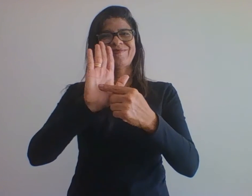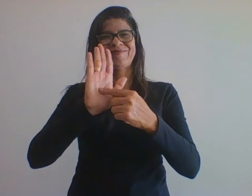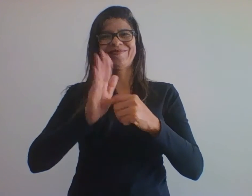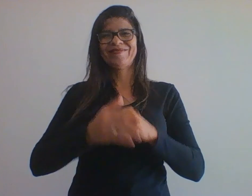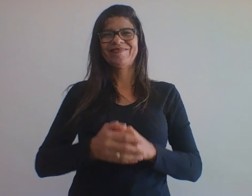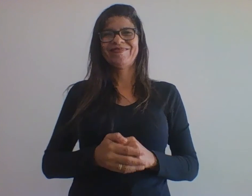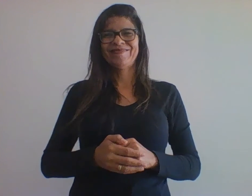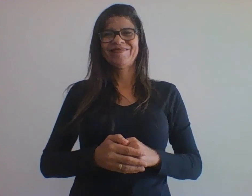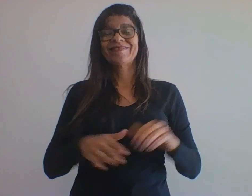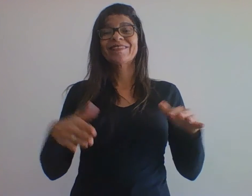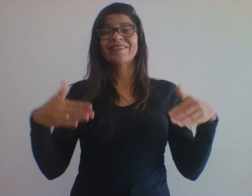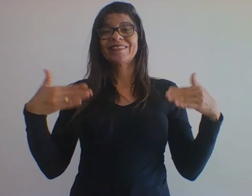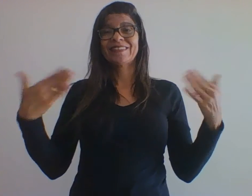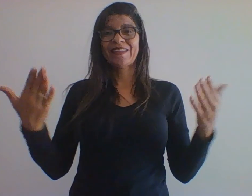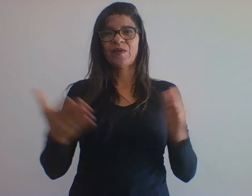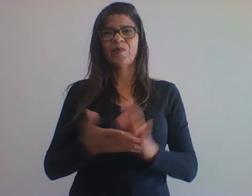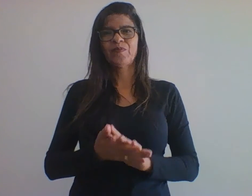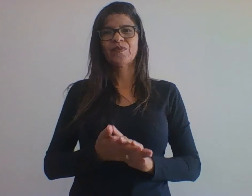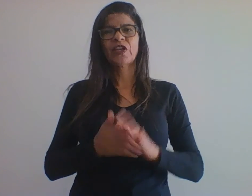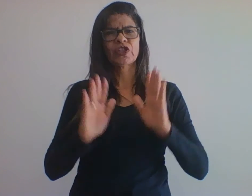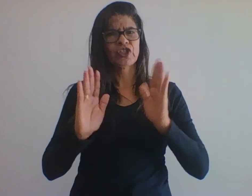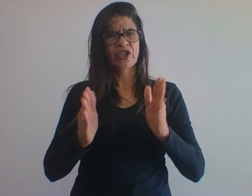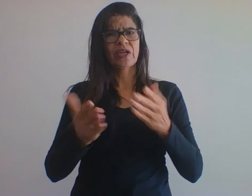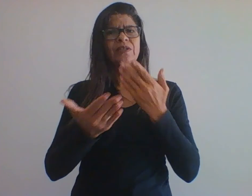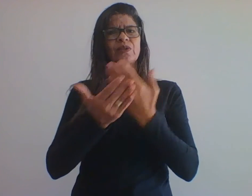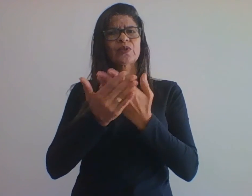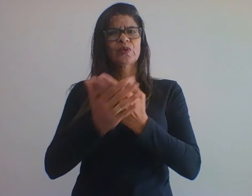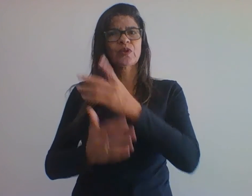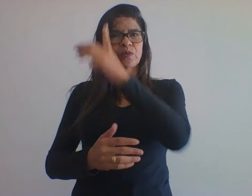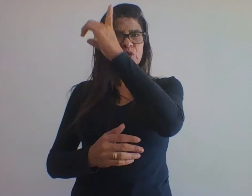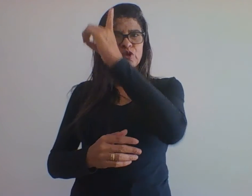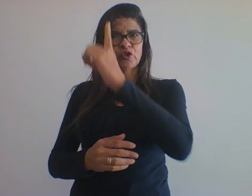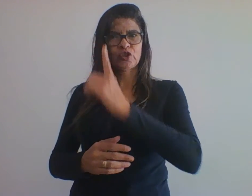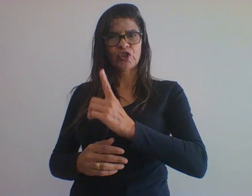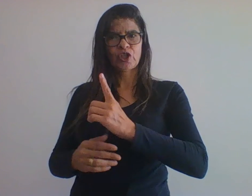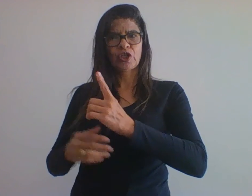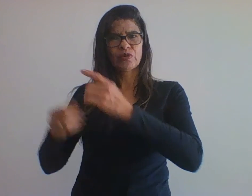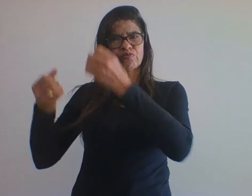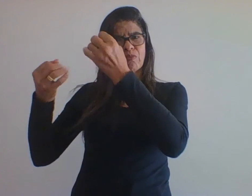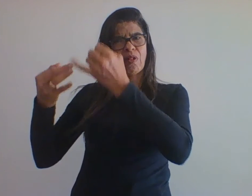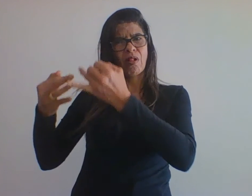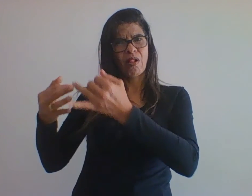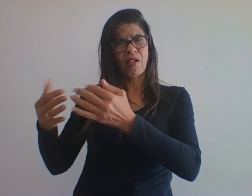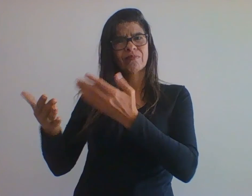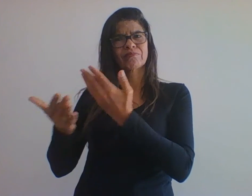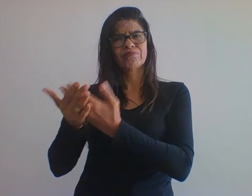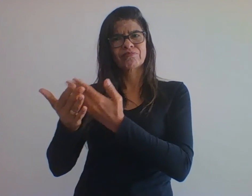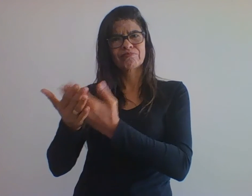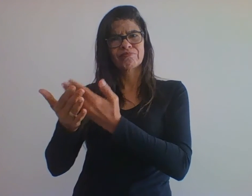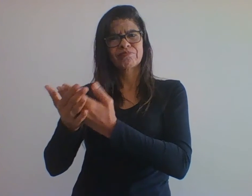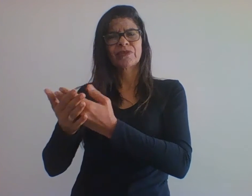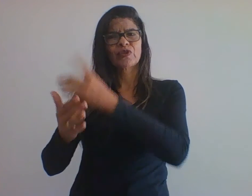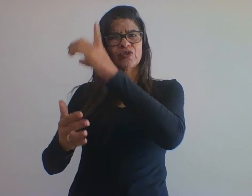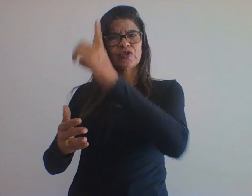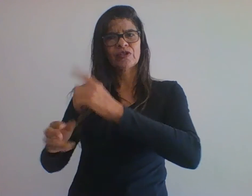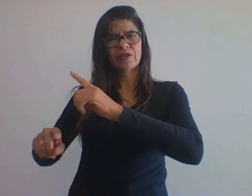até o momento, estudamos o direito em si, daquilo que convencionamos a chamar de direito material, ou seja,